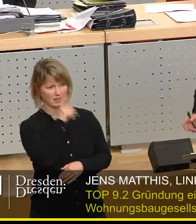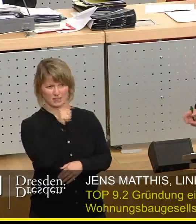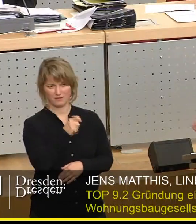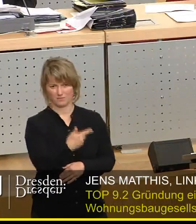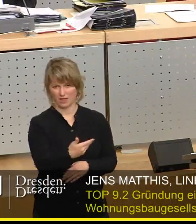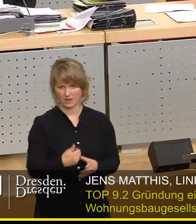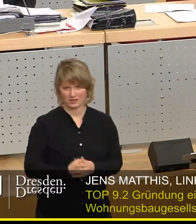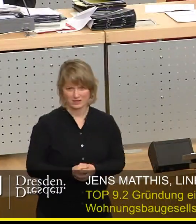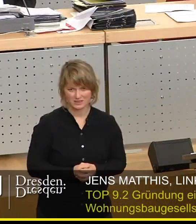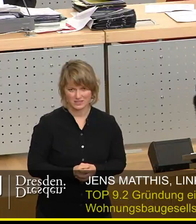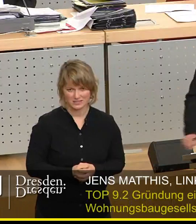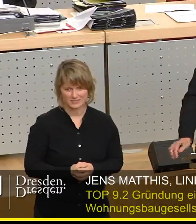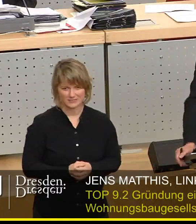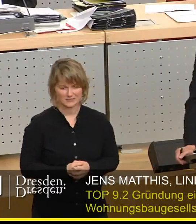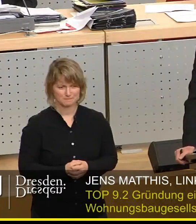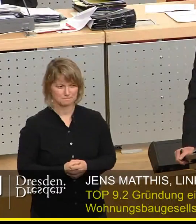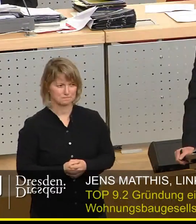Ja, in der